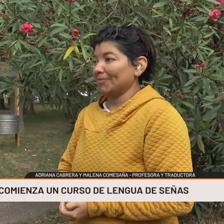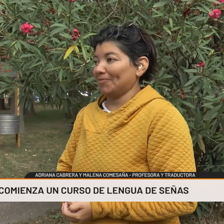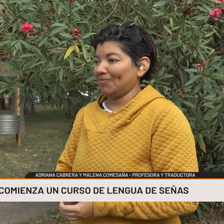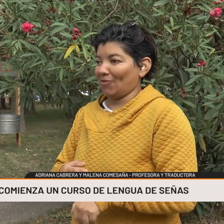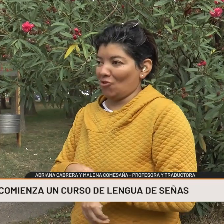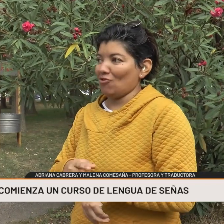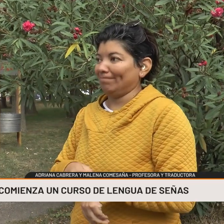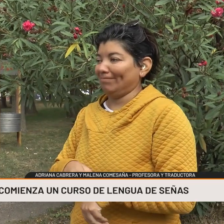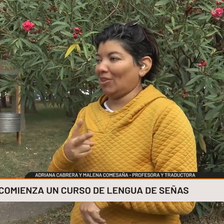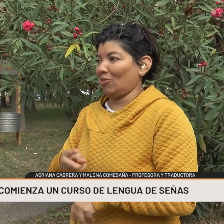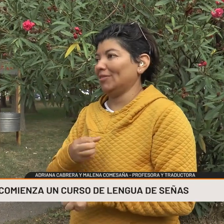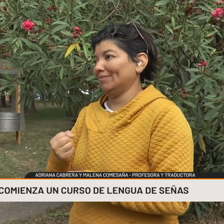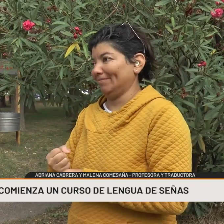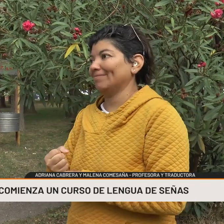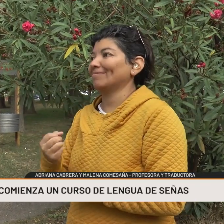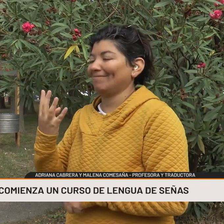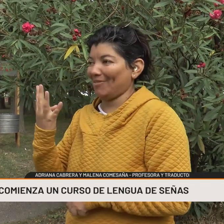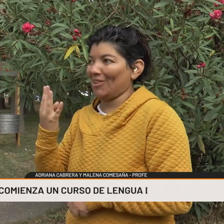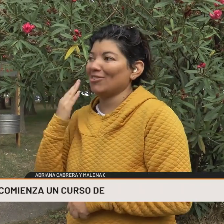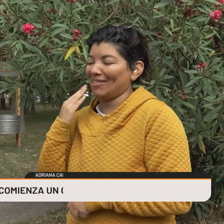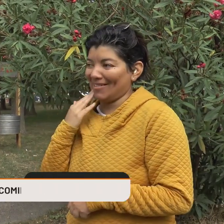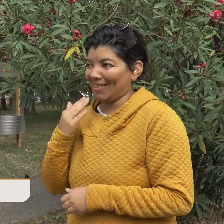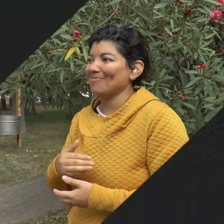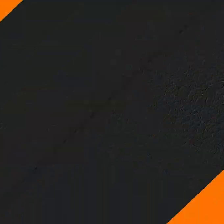Vamos a estar en Irigoyen 107, en el Instituto Superior de Viedma.